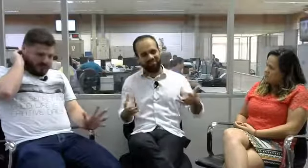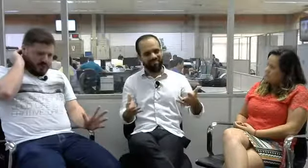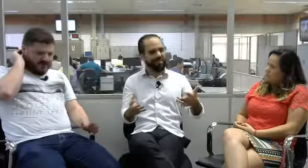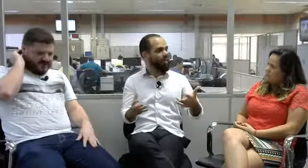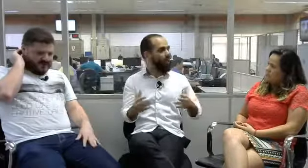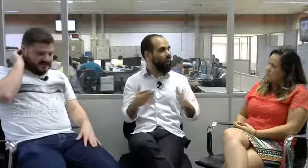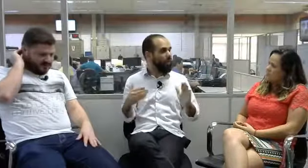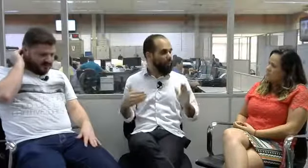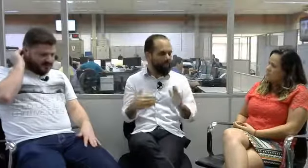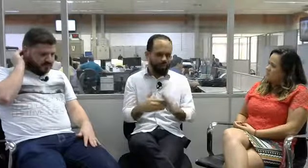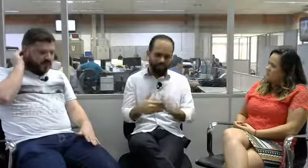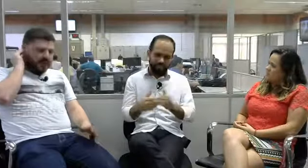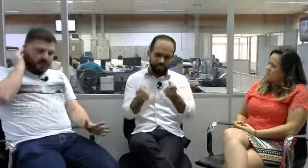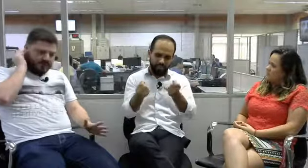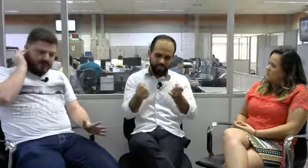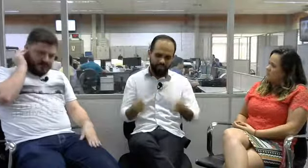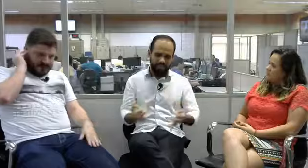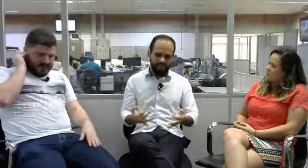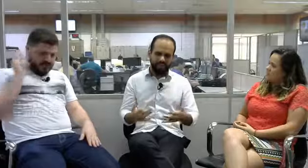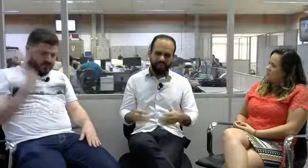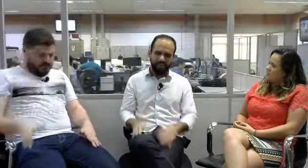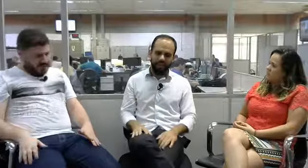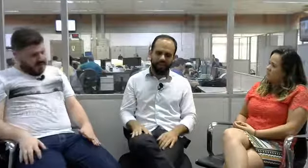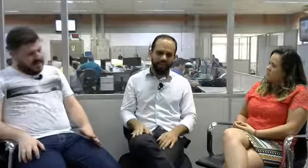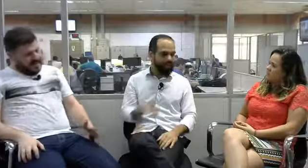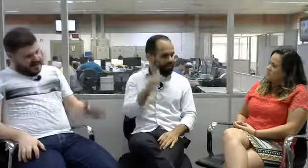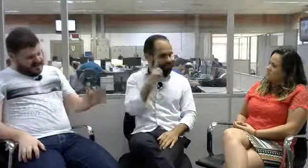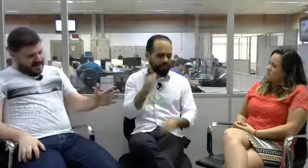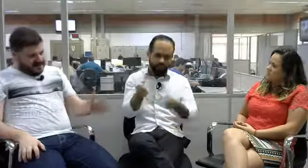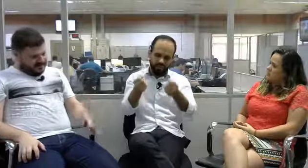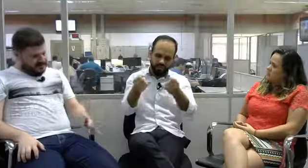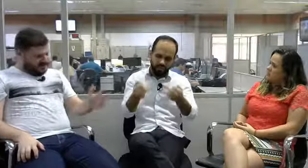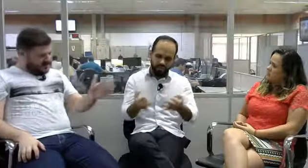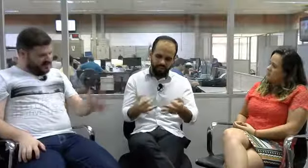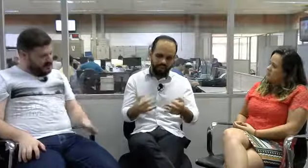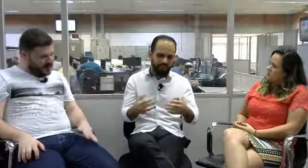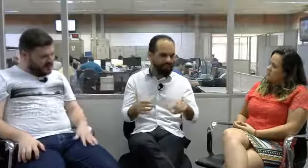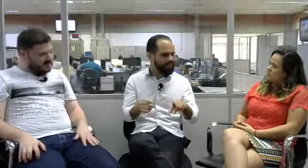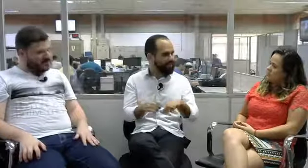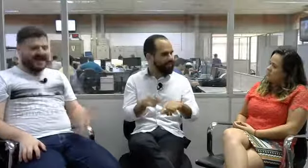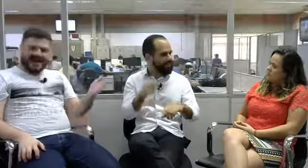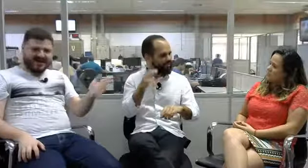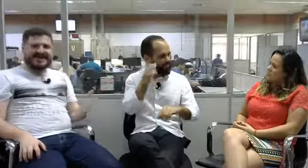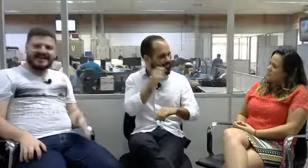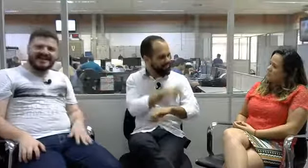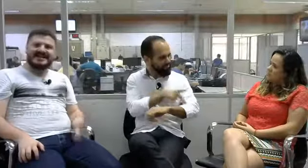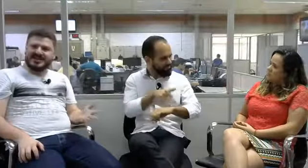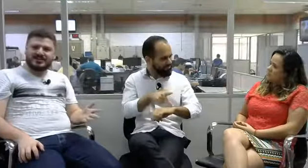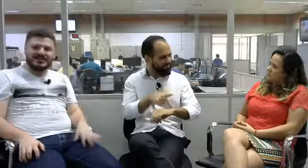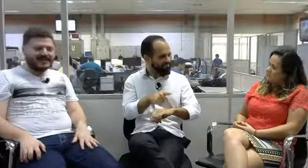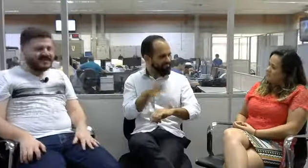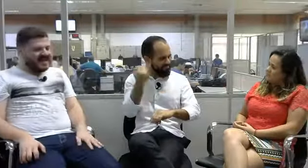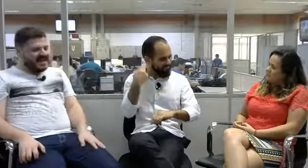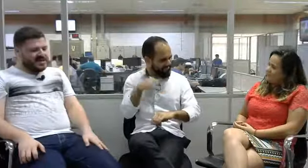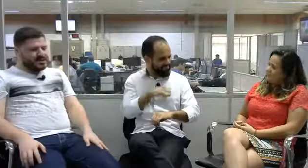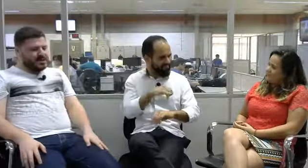observação do professor Glaucio e da nossa pedagoga, a Jaqueline, que é surda, sobre